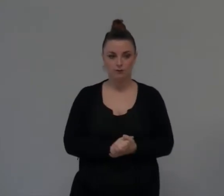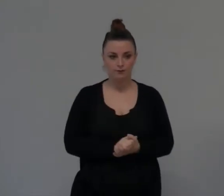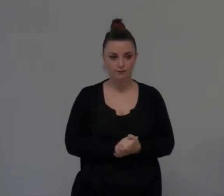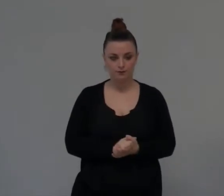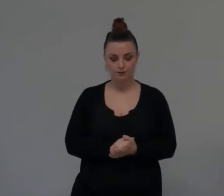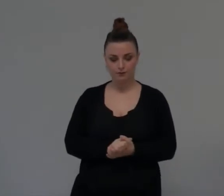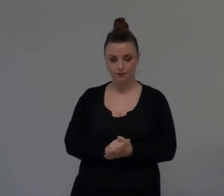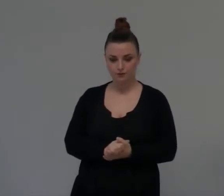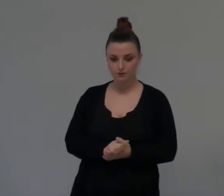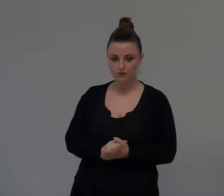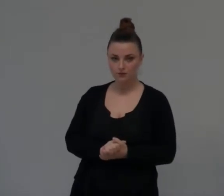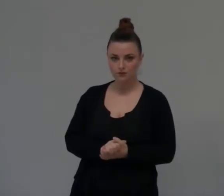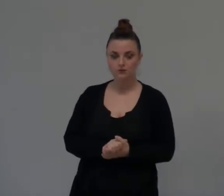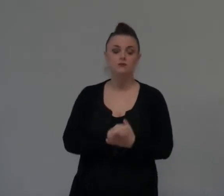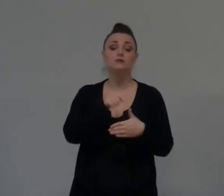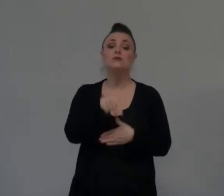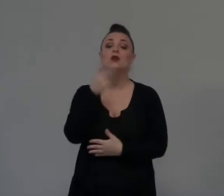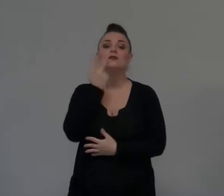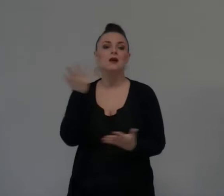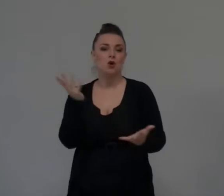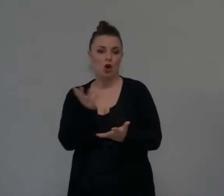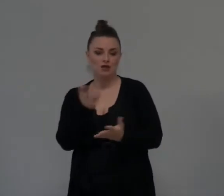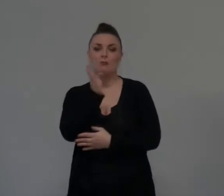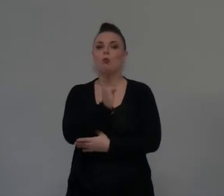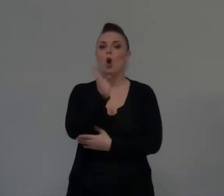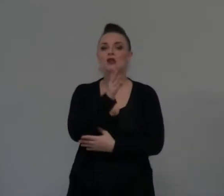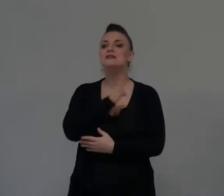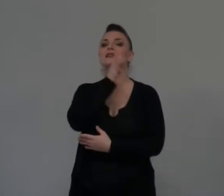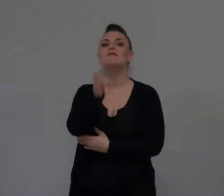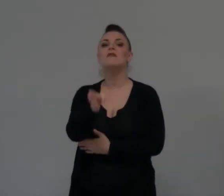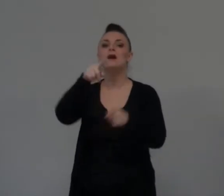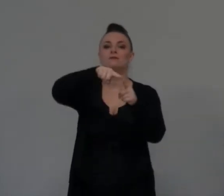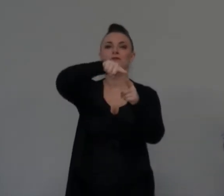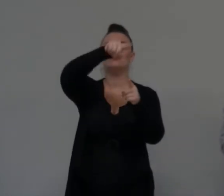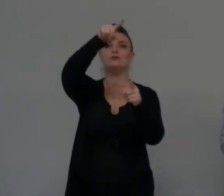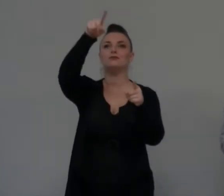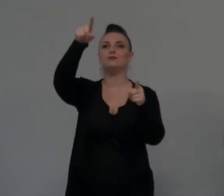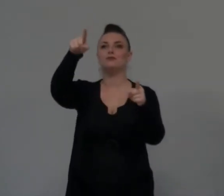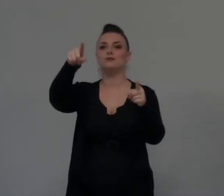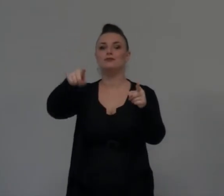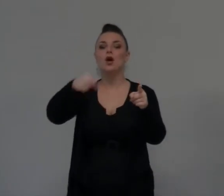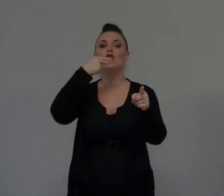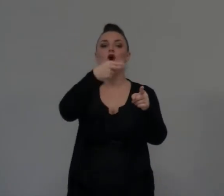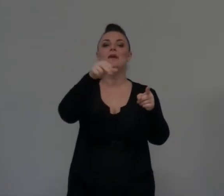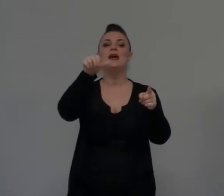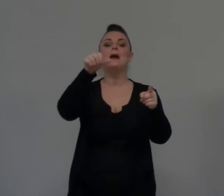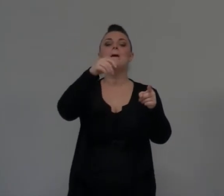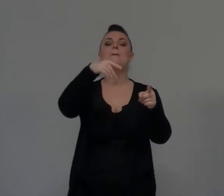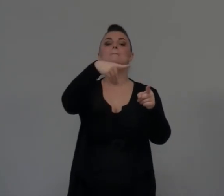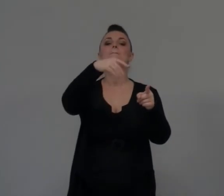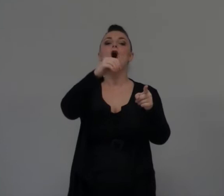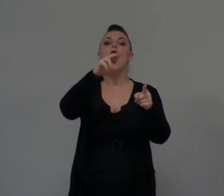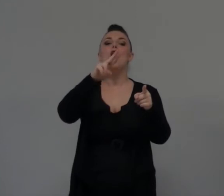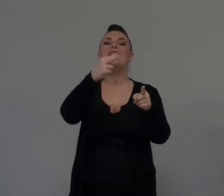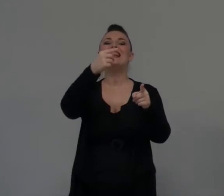morte. Ora, vediamo che Boa va alla porta della sua città, no? Abbiamo detto che lui voleva trovare